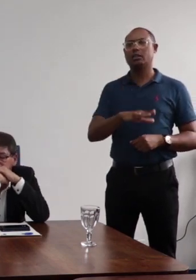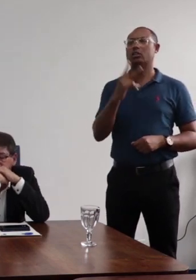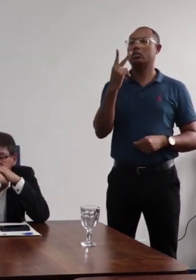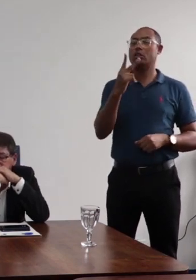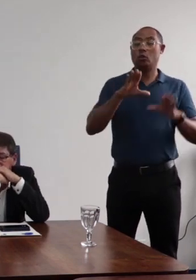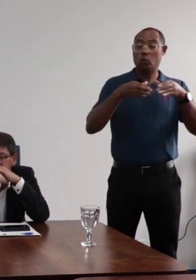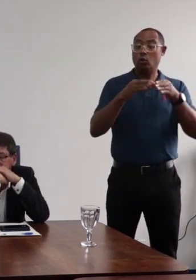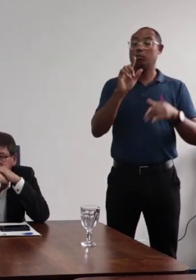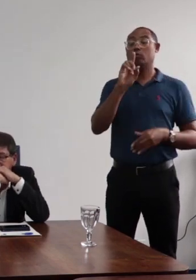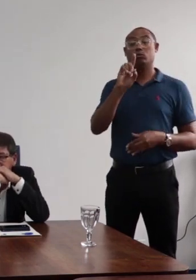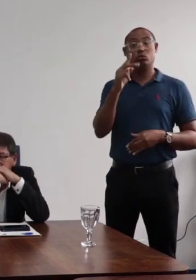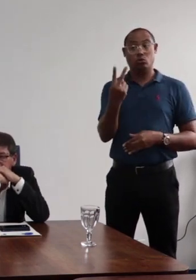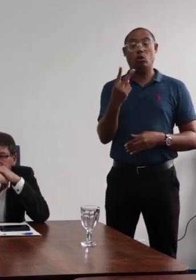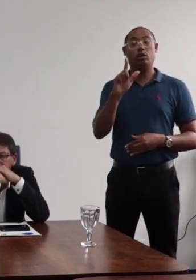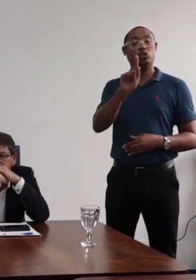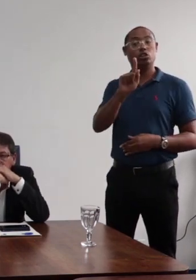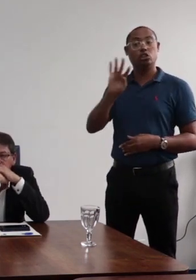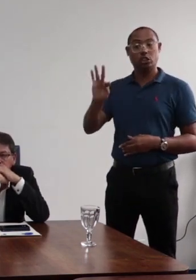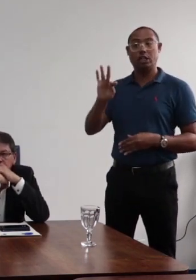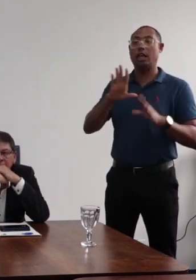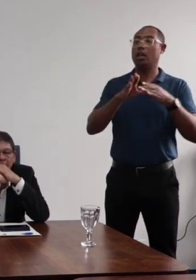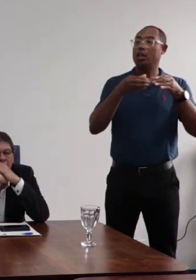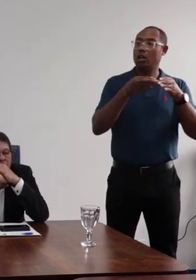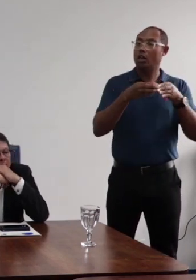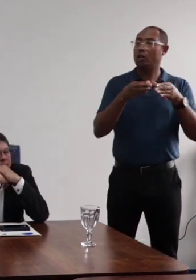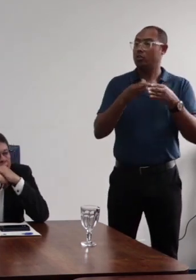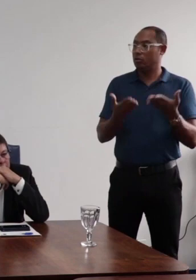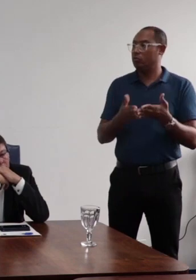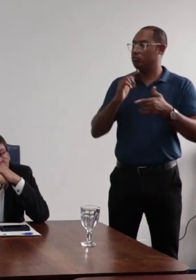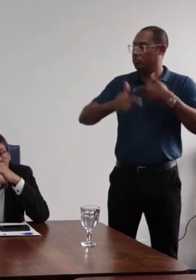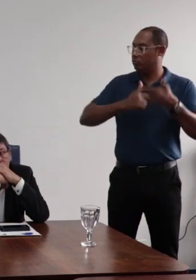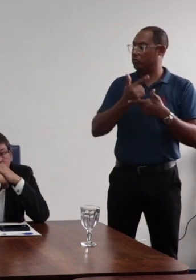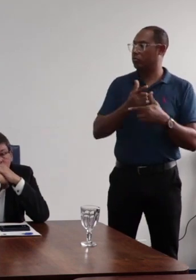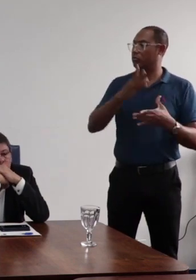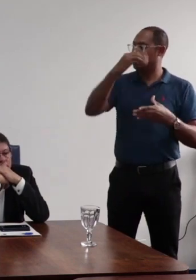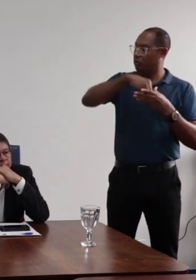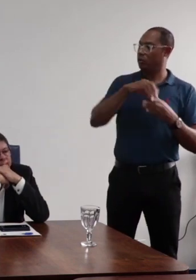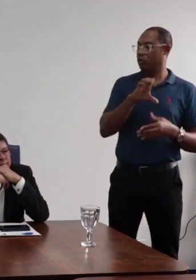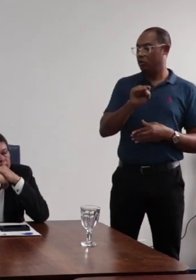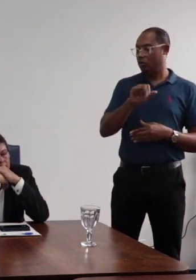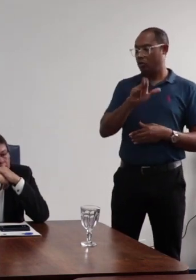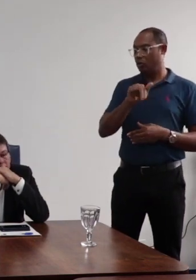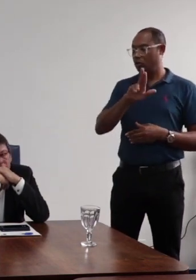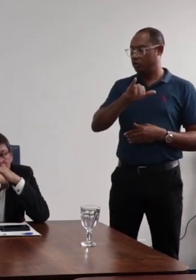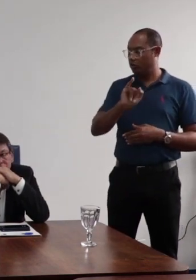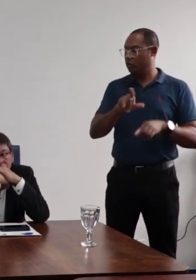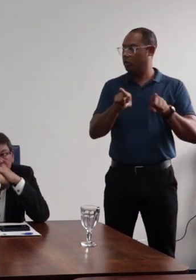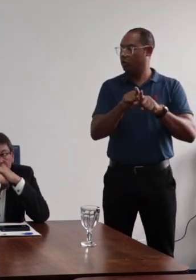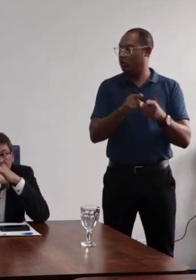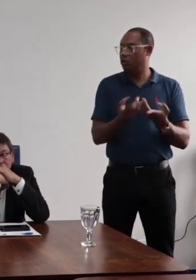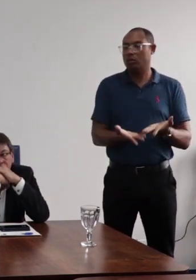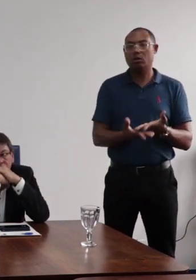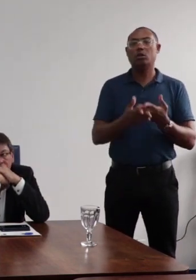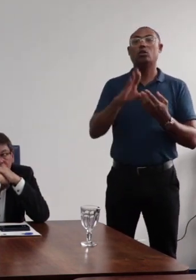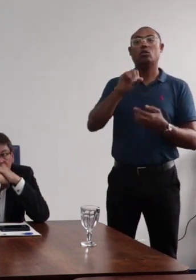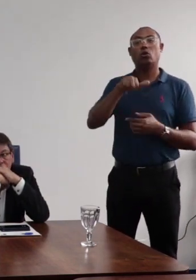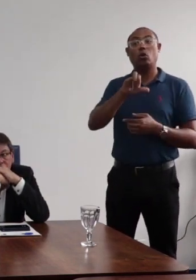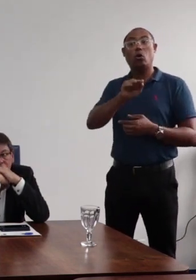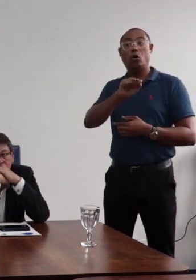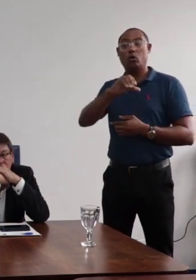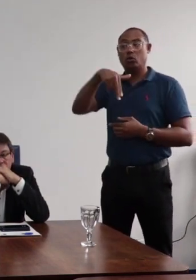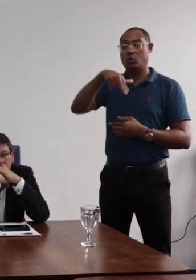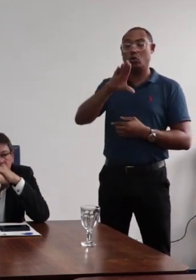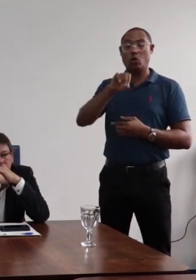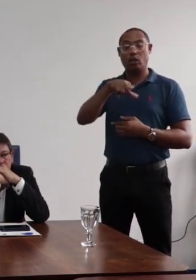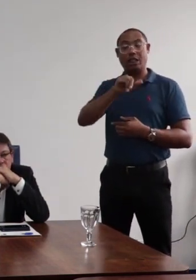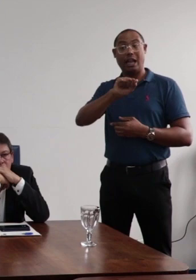GTs que fizeram a elaboração do Regimento Interno do Consume, a revisão do Regimento Interno do CONAC, e, naquela